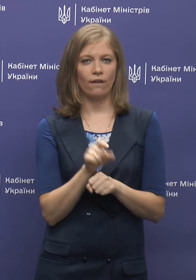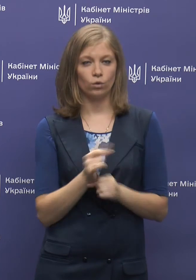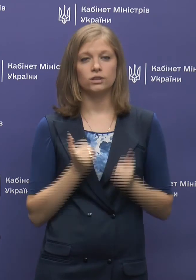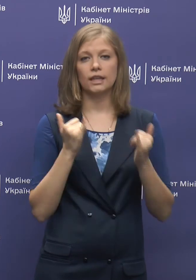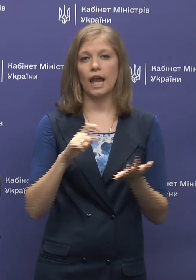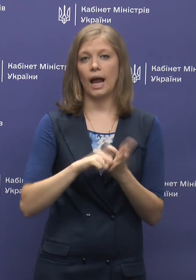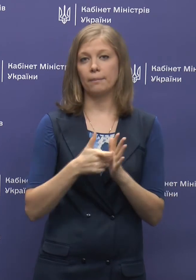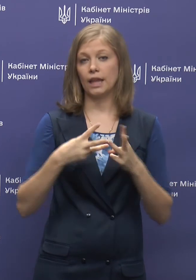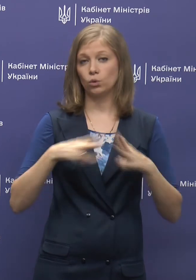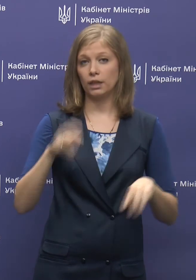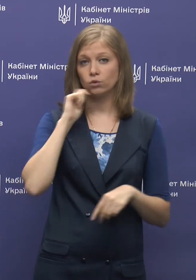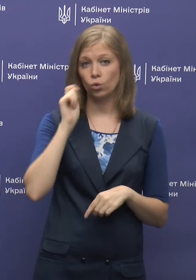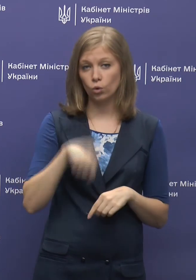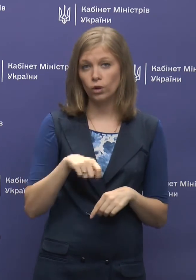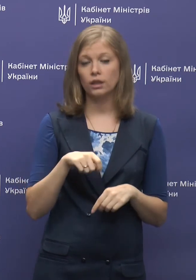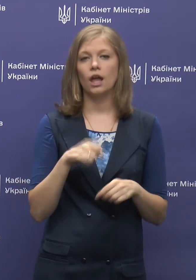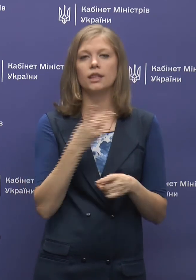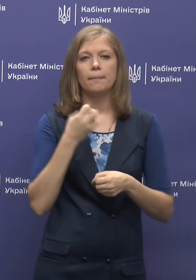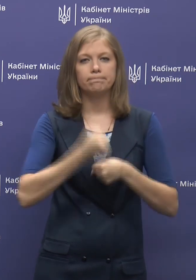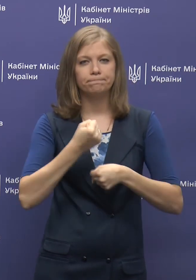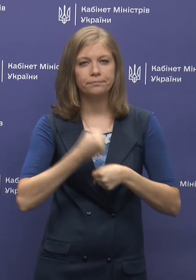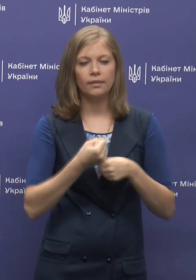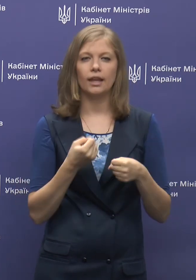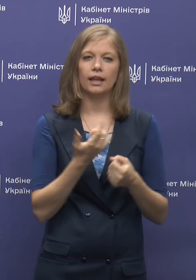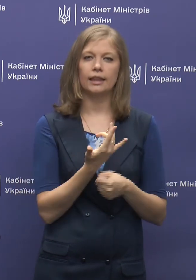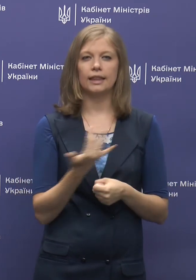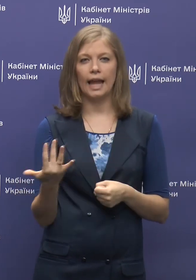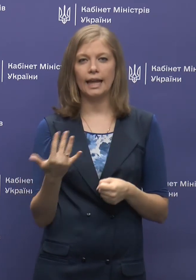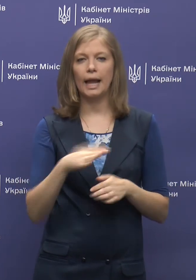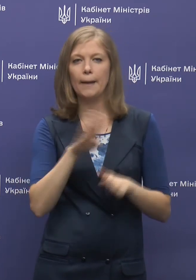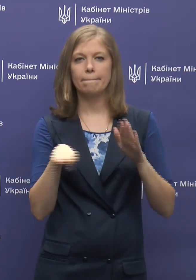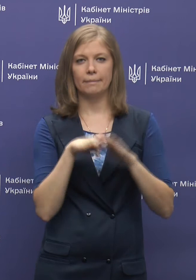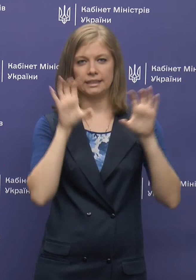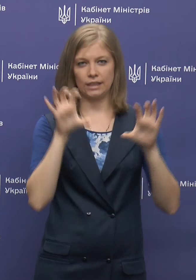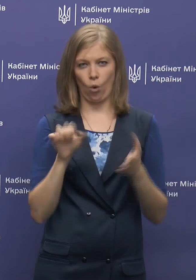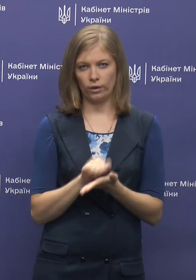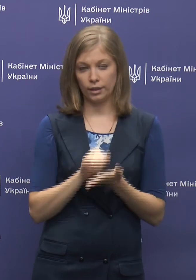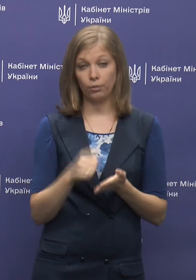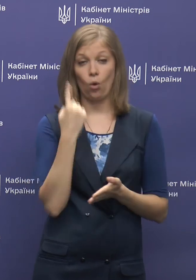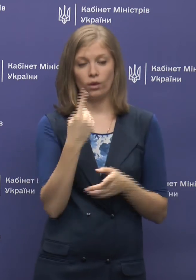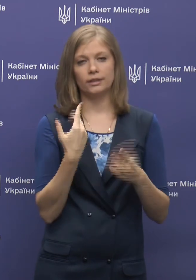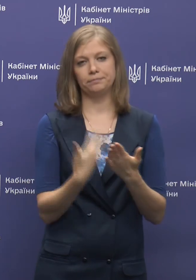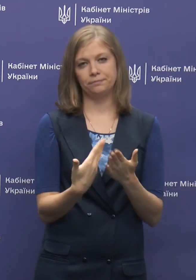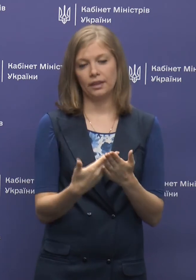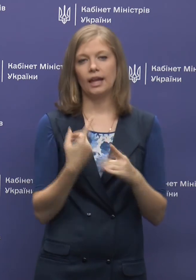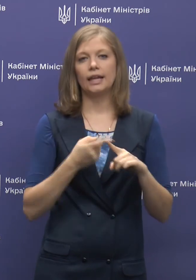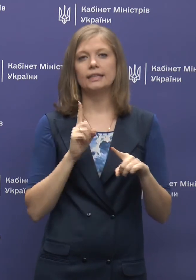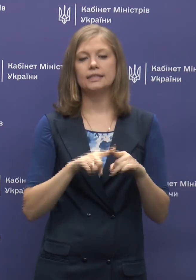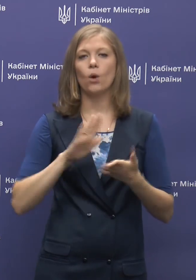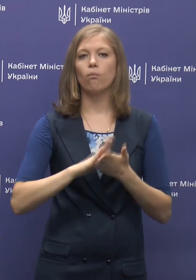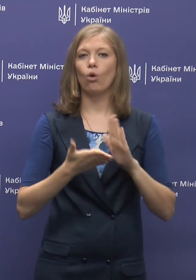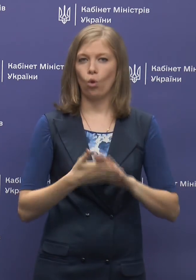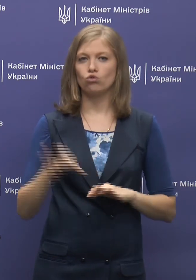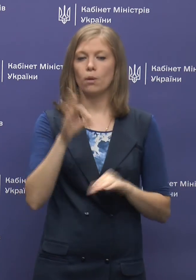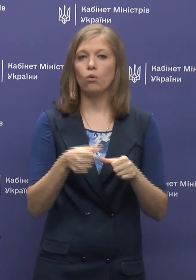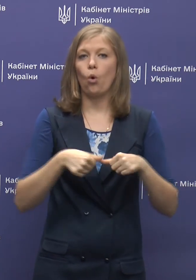для Кабінету міністрів України, власне розробити декілька підзаконних актів. Одним з таким є це власне положення